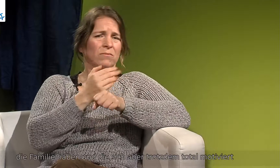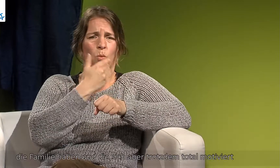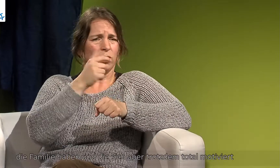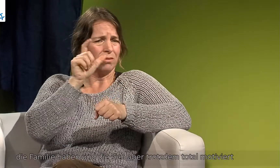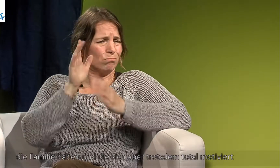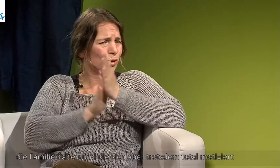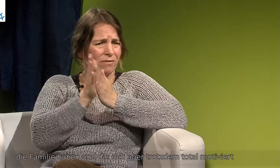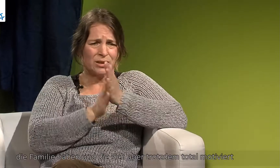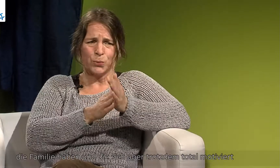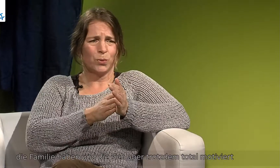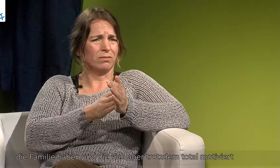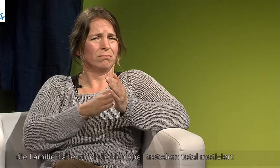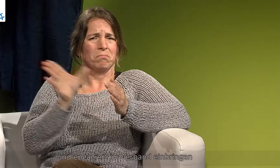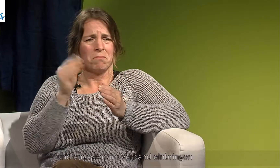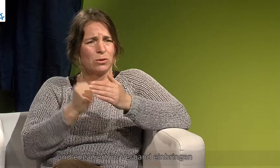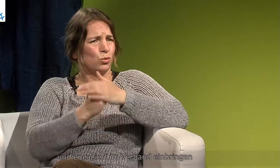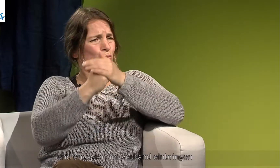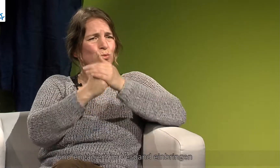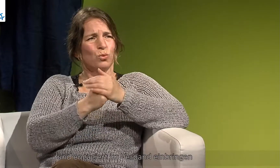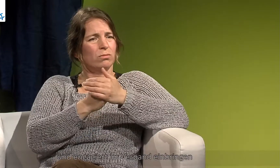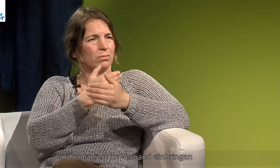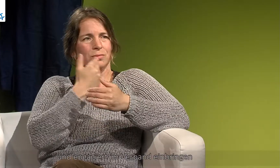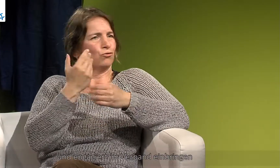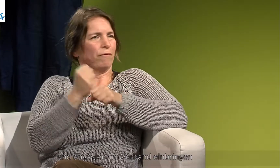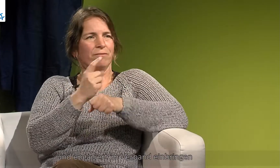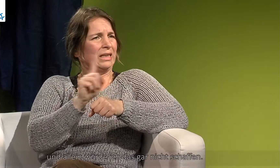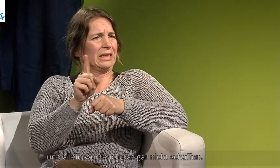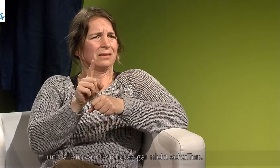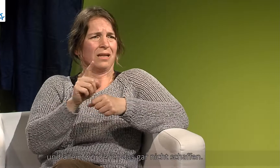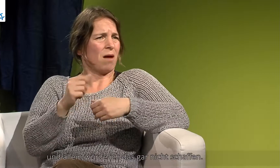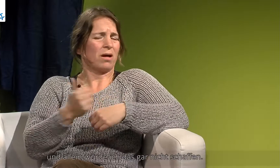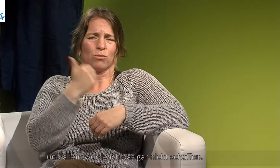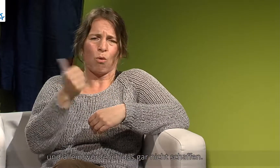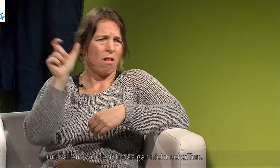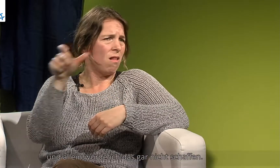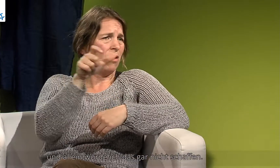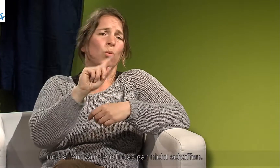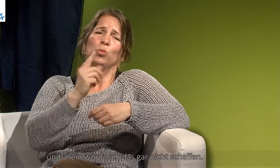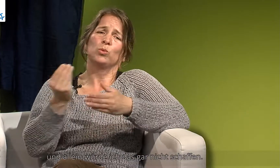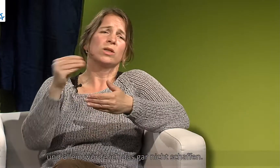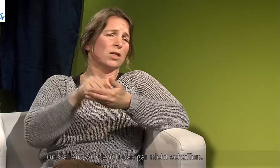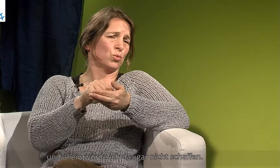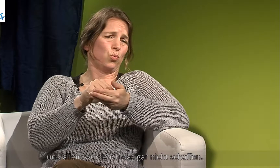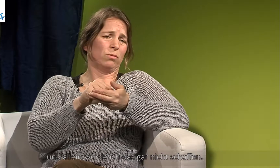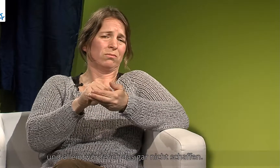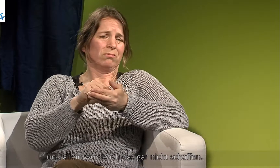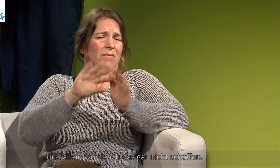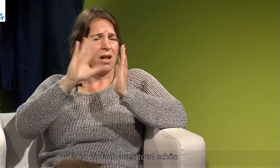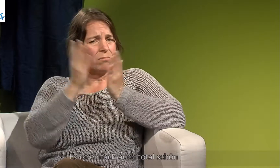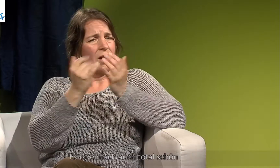trotzdem total motiviert und engagiert im Verband einbringen. Und allein würde ich das gar nicht schaffen. Also es ist einfach